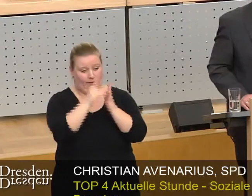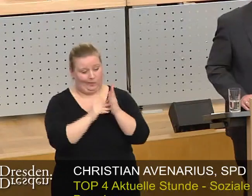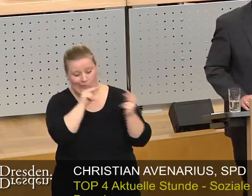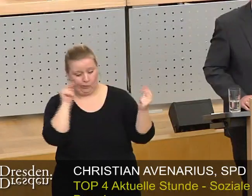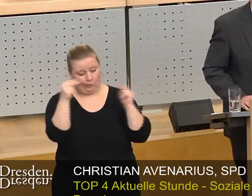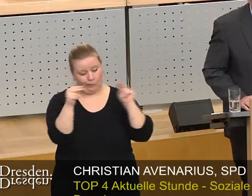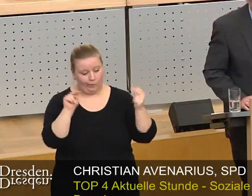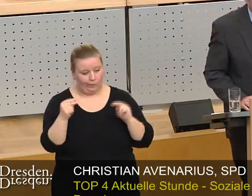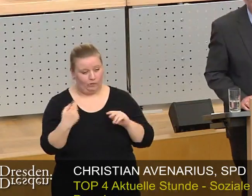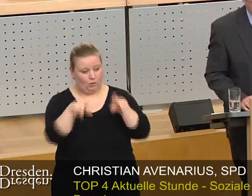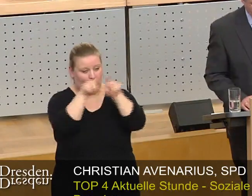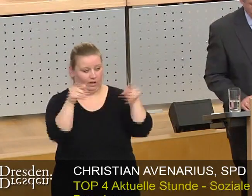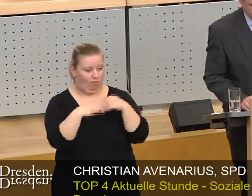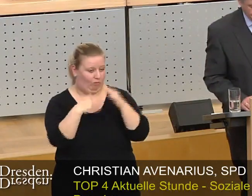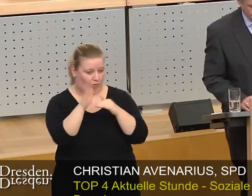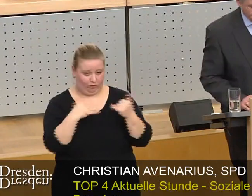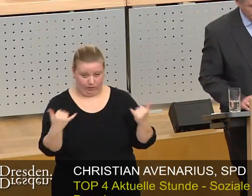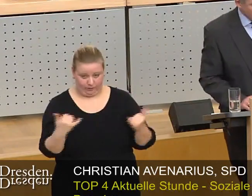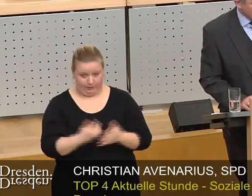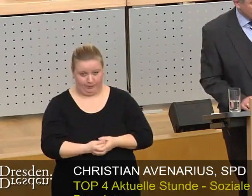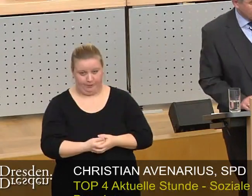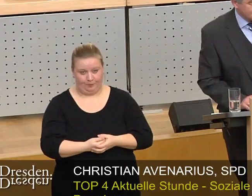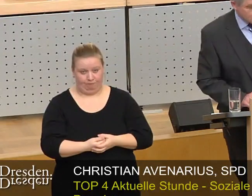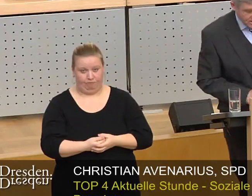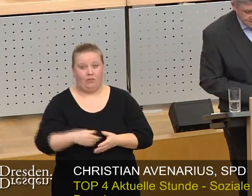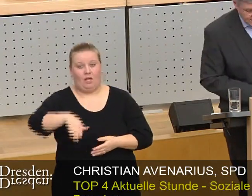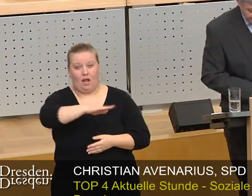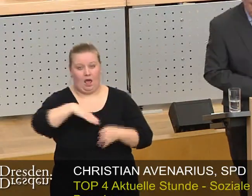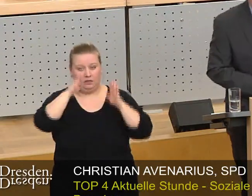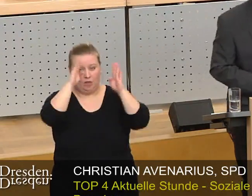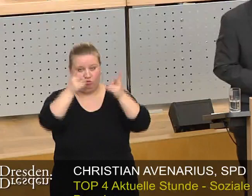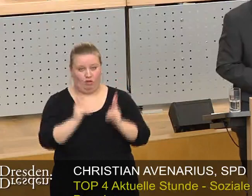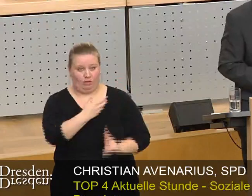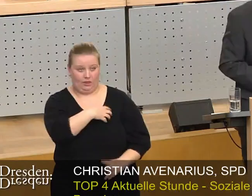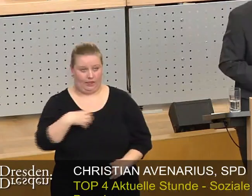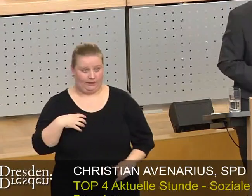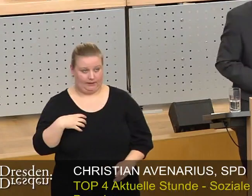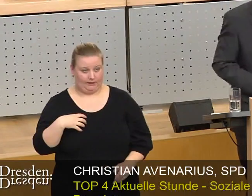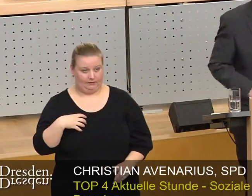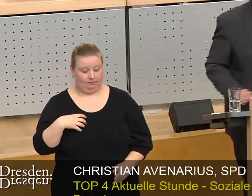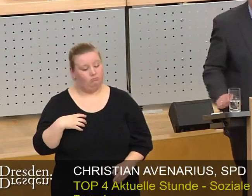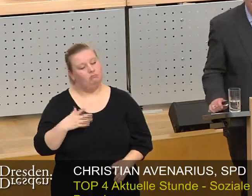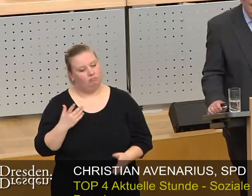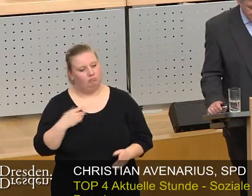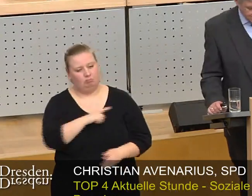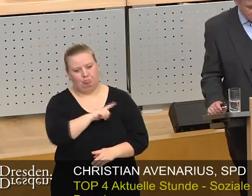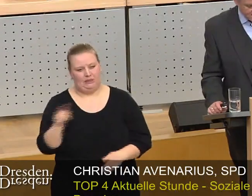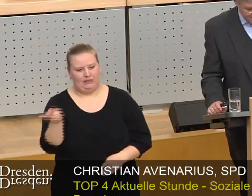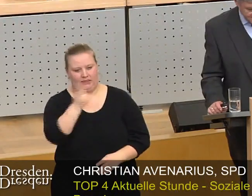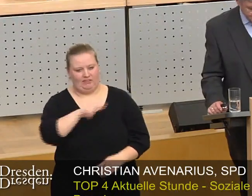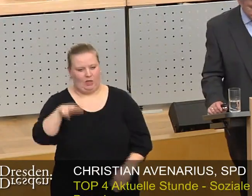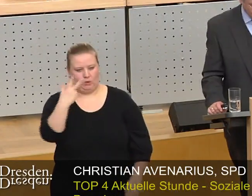Unternehmen aufgebaut werden soll. Die Landeshauptstadt Dresden wird bis zum Jahr